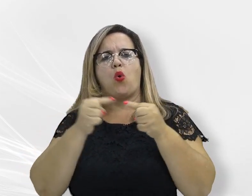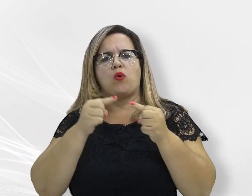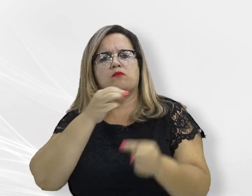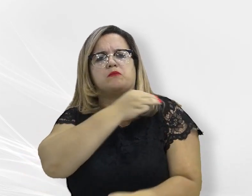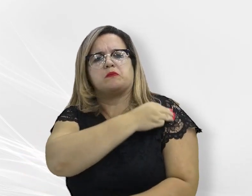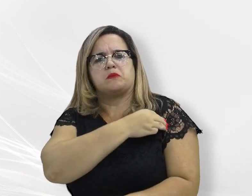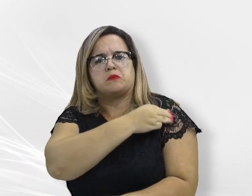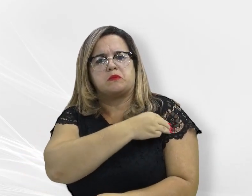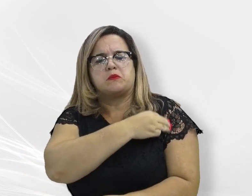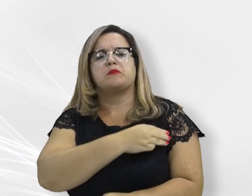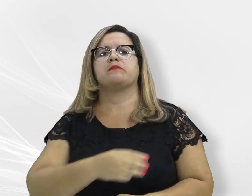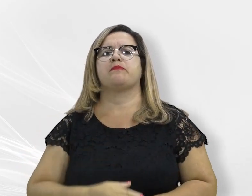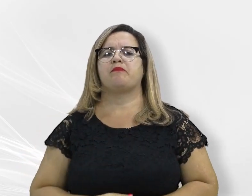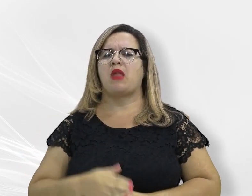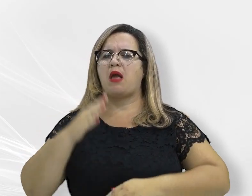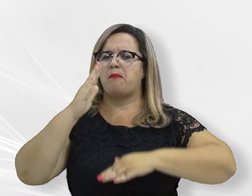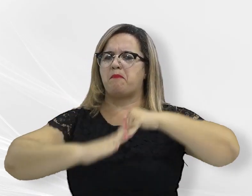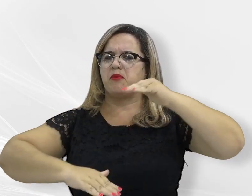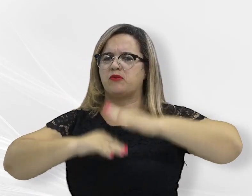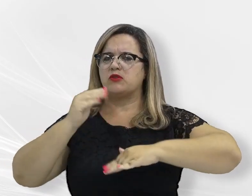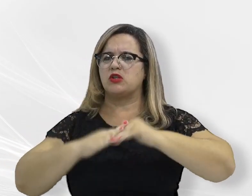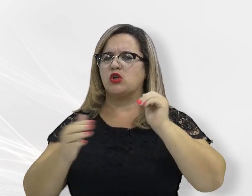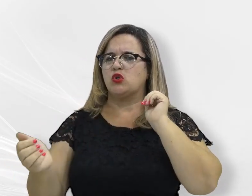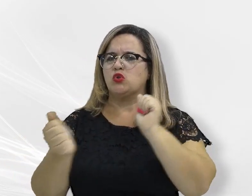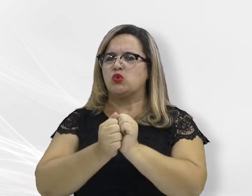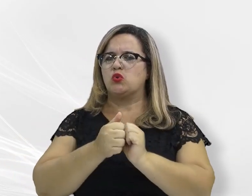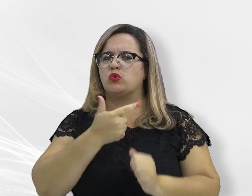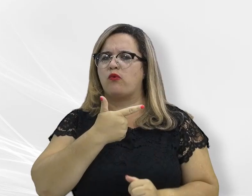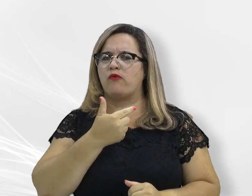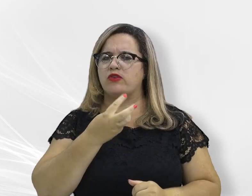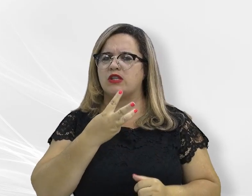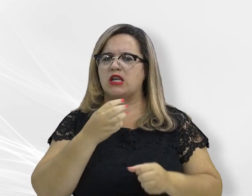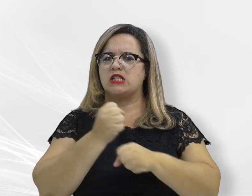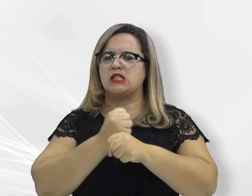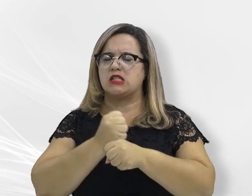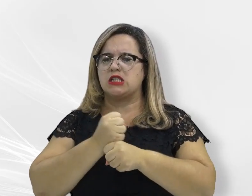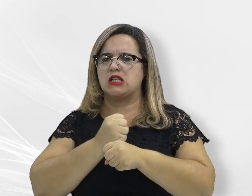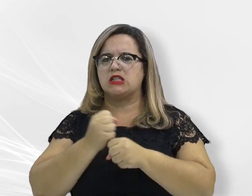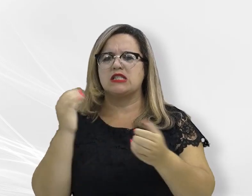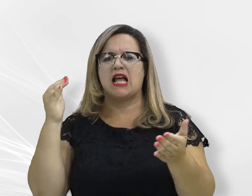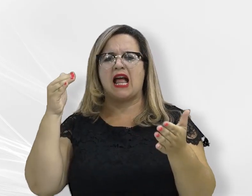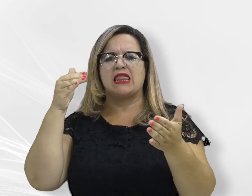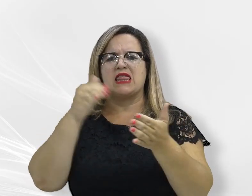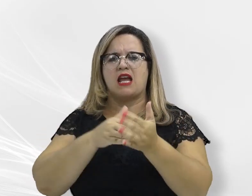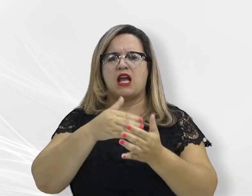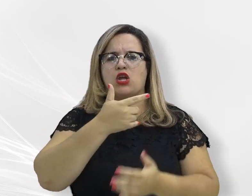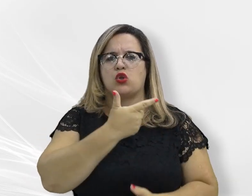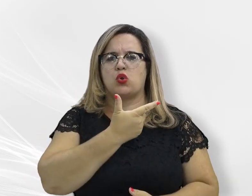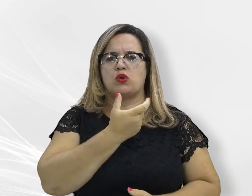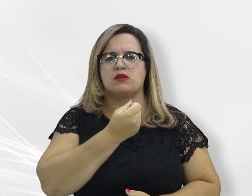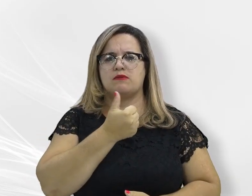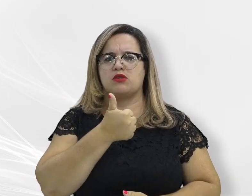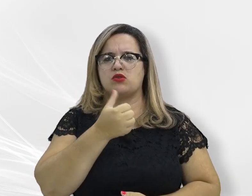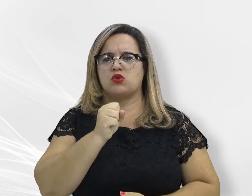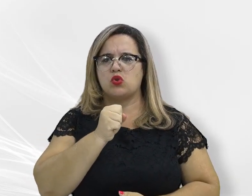profissional que atuou frente a esta promotoria por 23 anos até 2018, quando então assumiu o cargo de Procuradora de